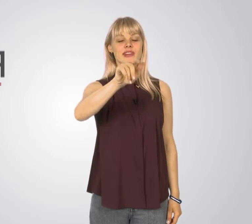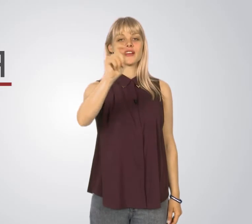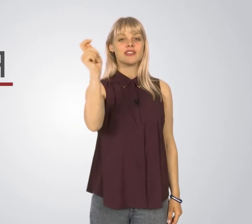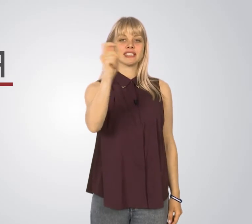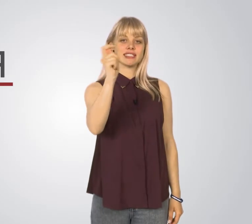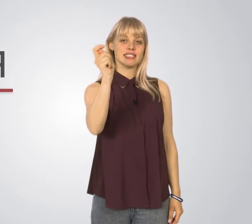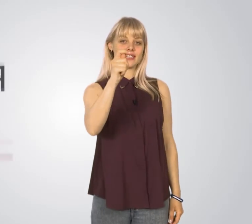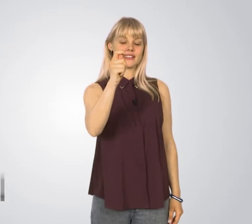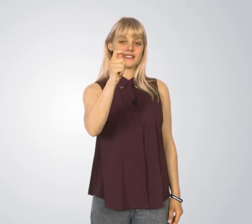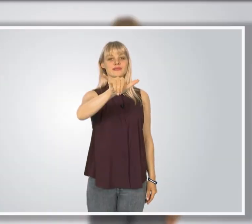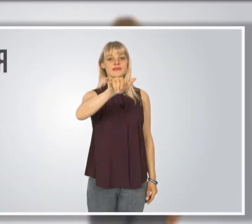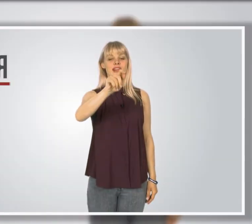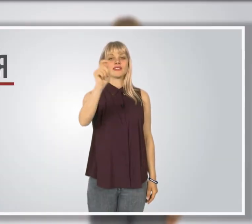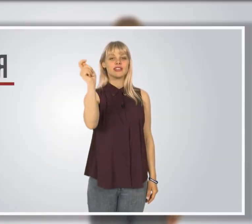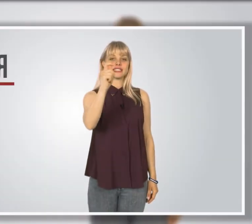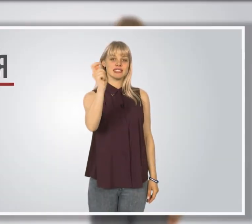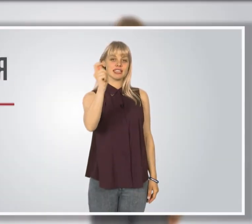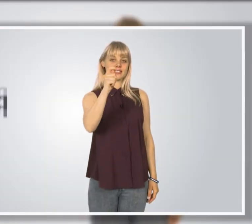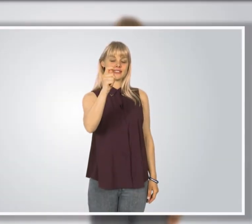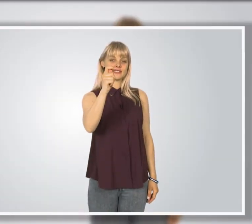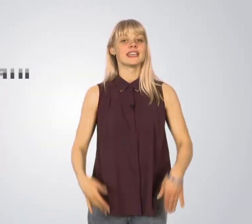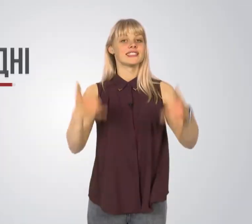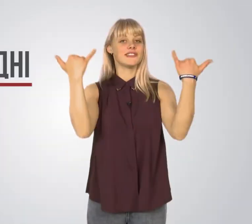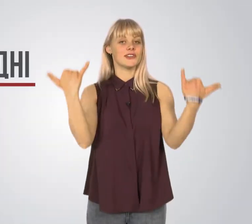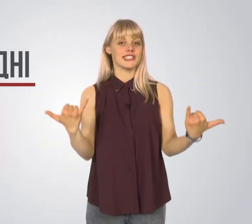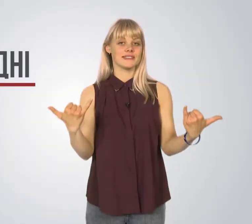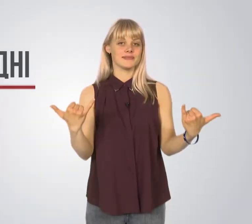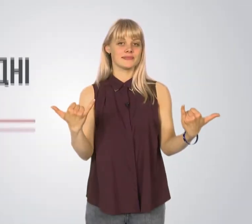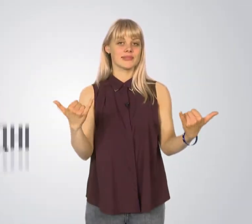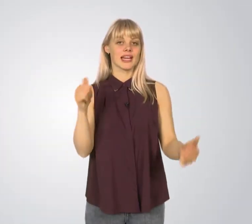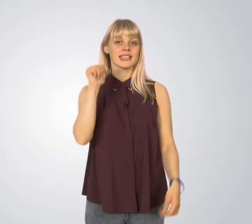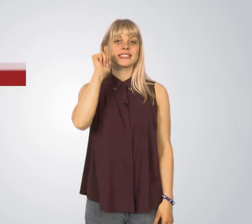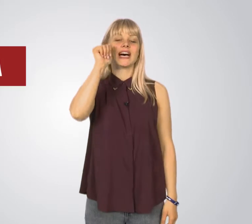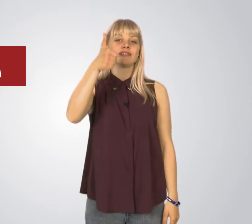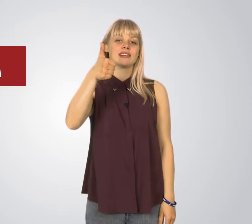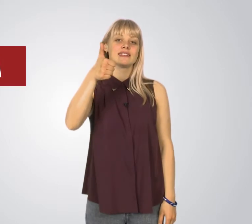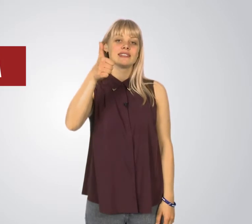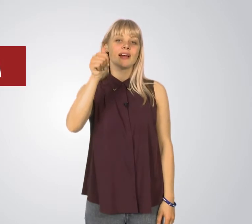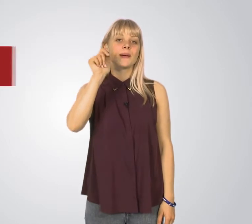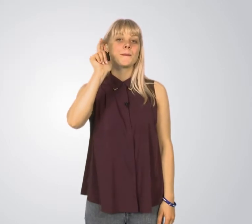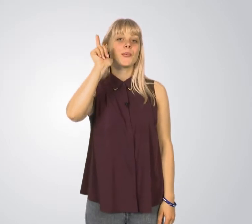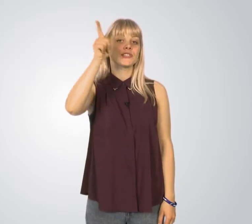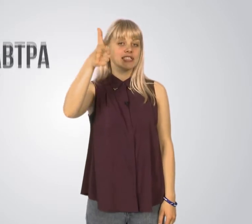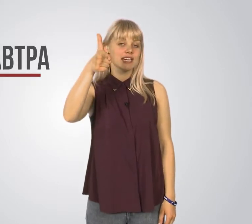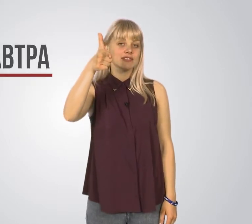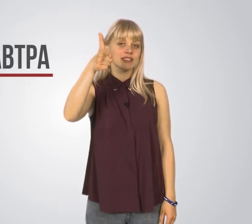воскресенье, воскресенье. Сегодня, завтра, послезавтра,